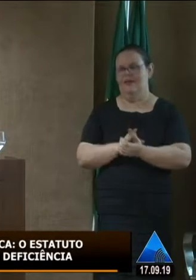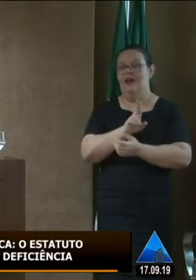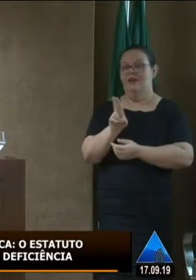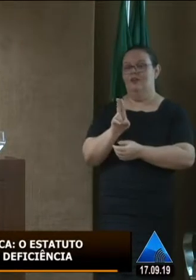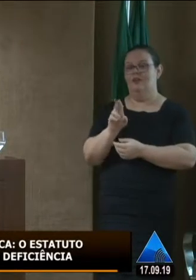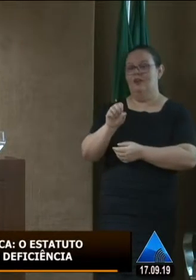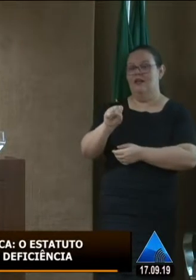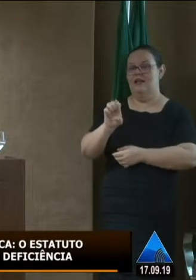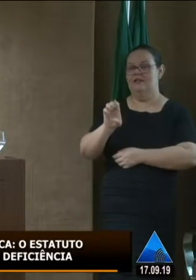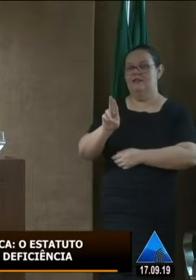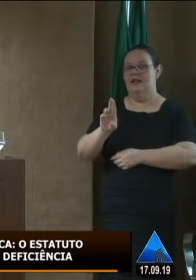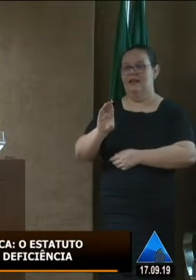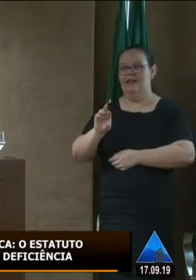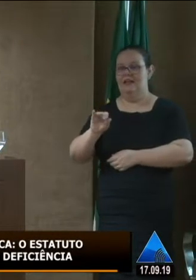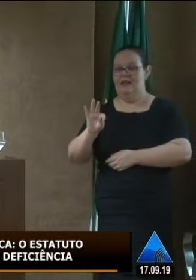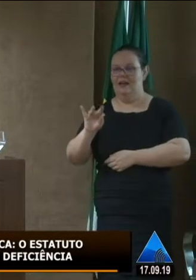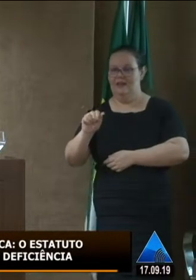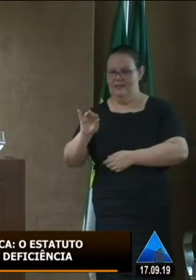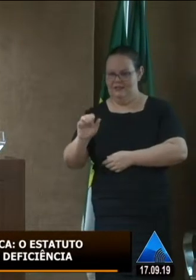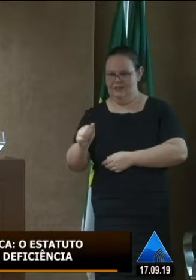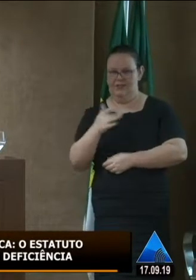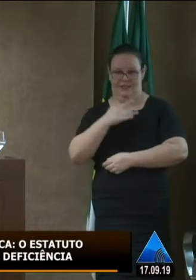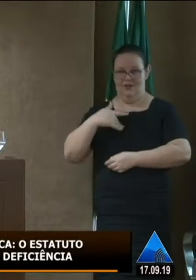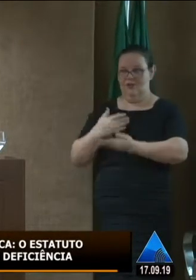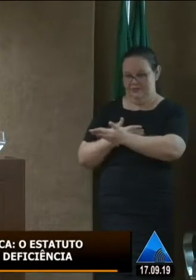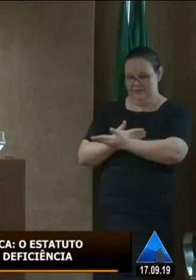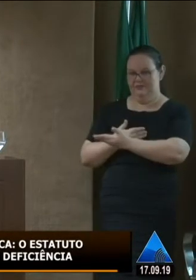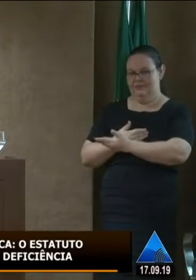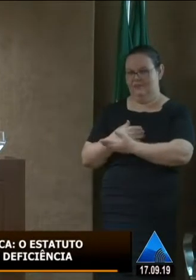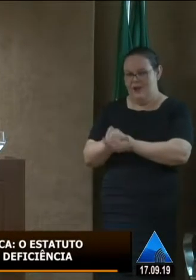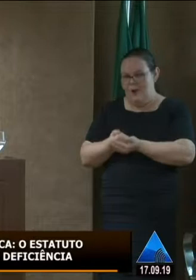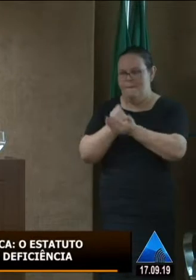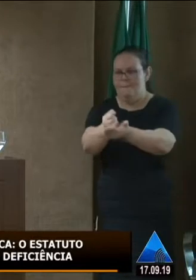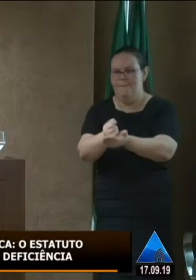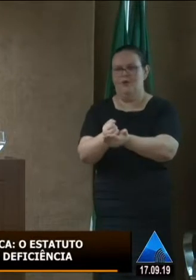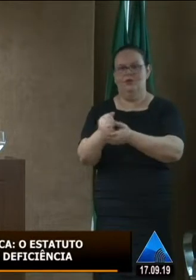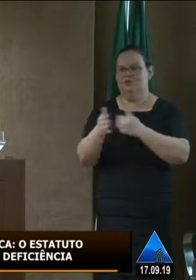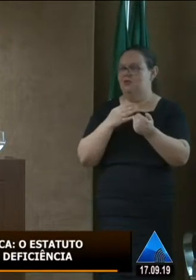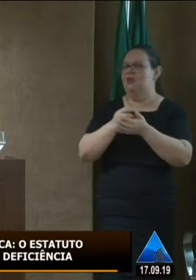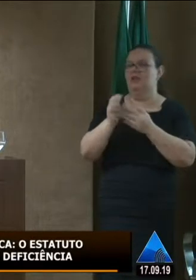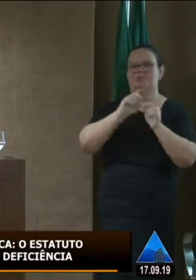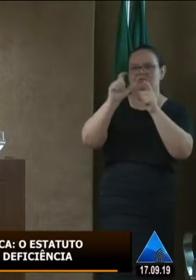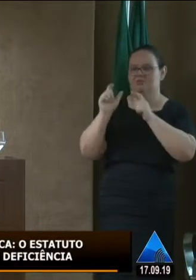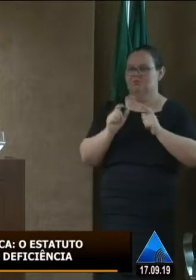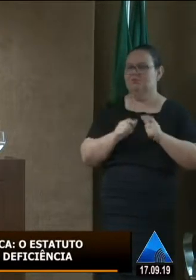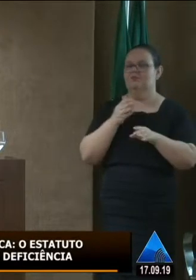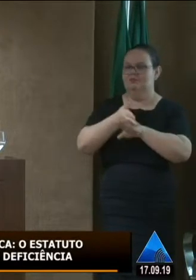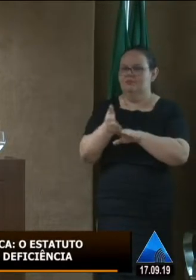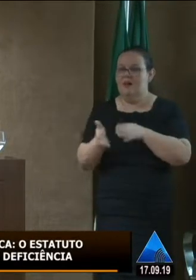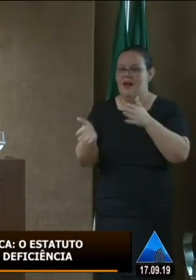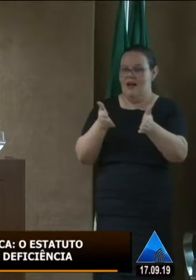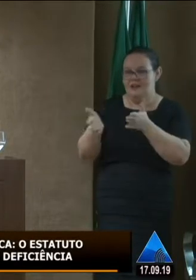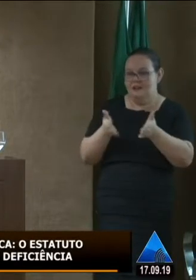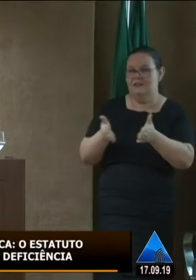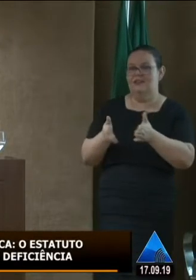gostaria de dizer que a gente está à disposição e vamos sim promover um acesso melhor